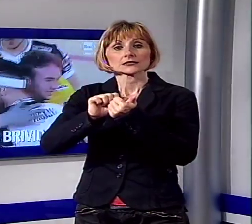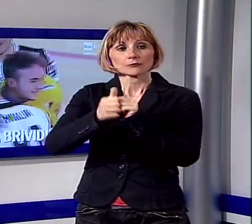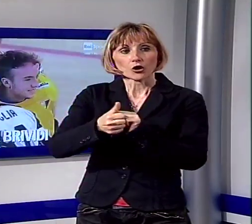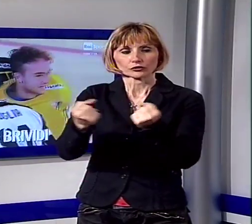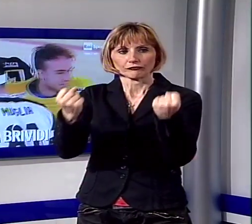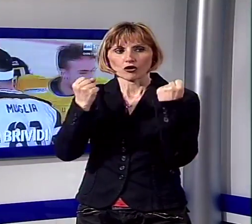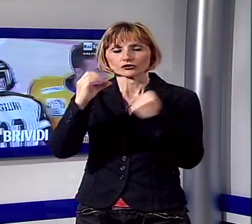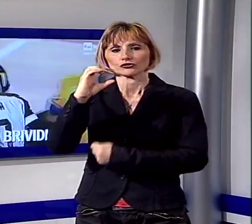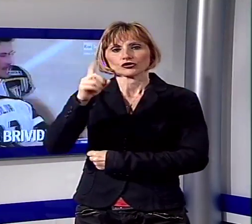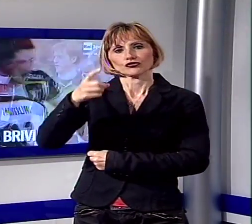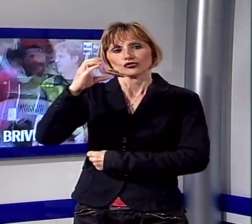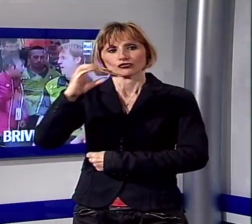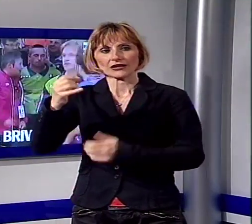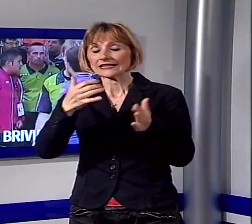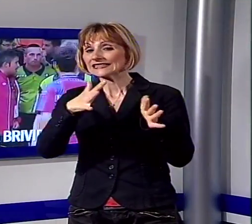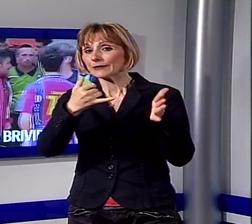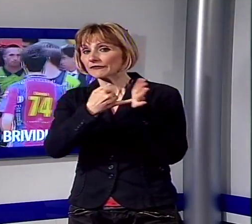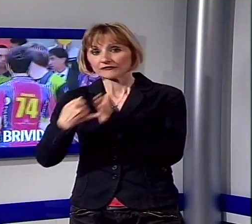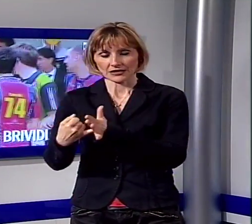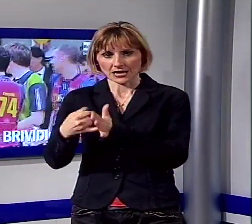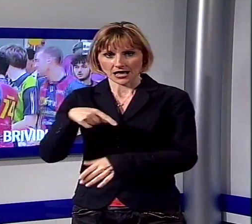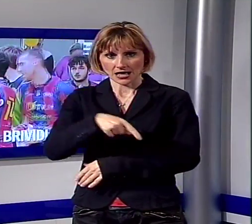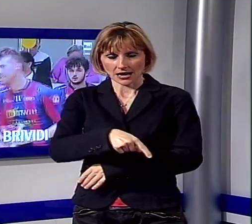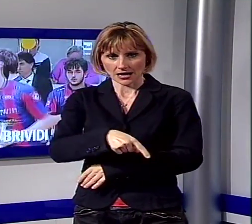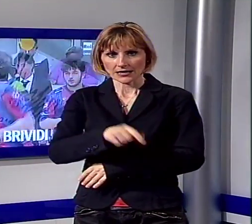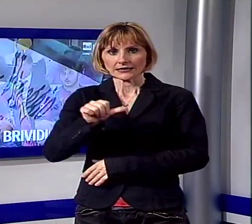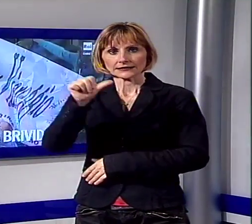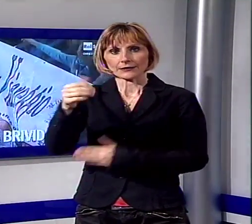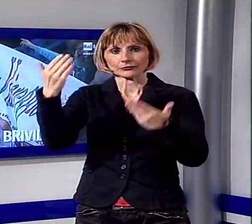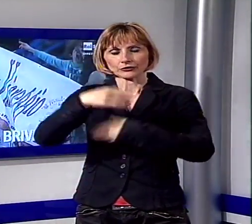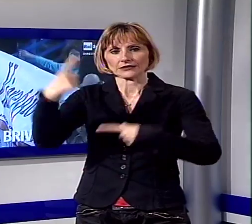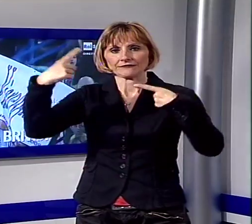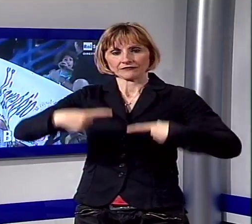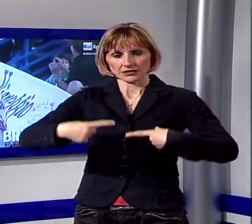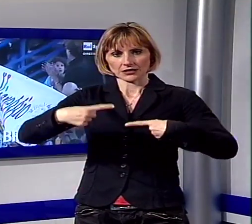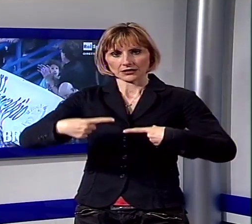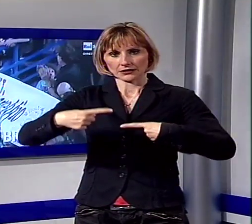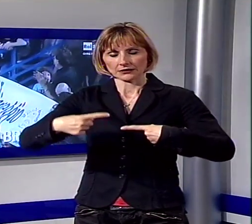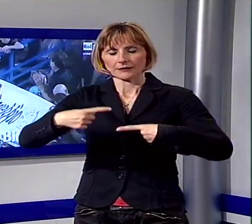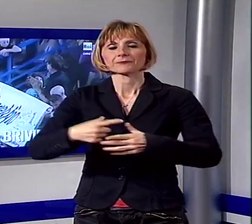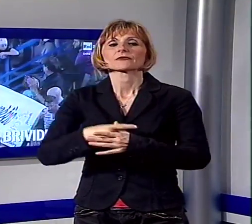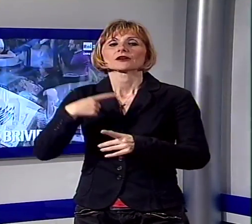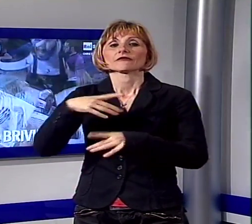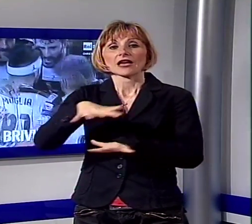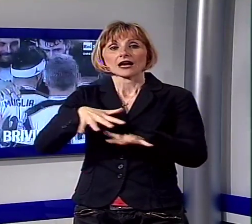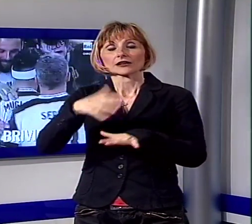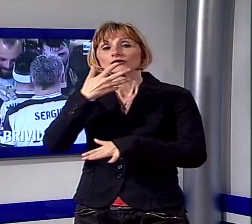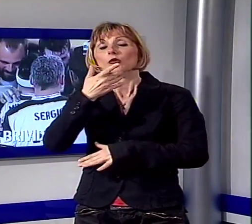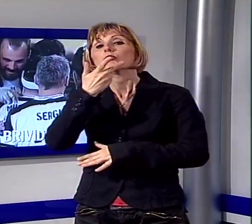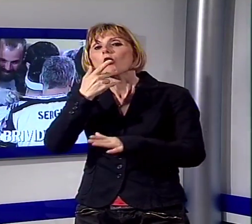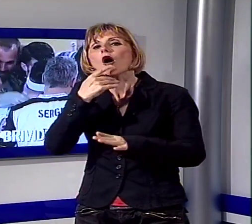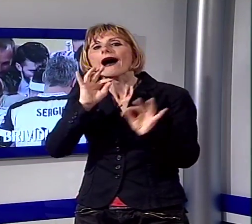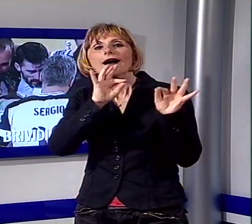Cgc, semifinale da brividi, sabato sera si gioca a gara 2 degli spareggi Scudetto e Viareggio può già centrare la